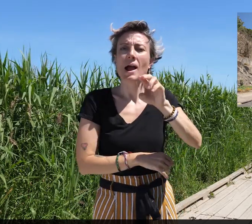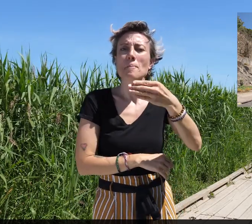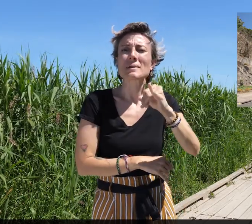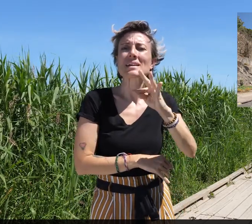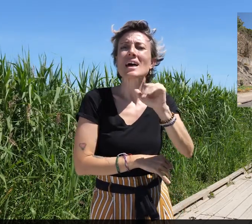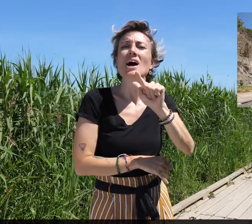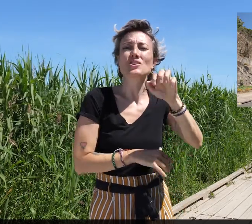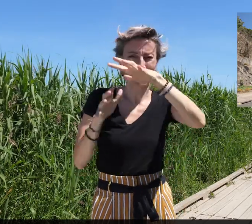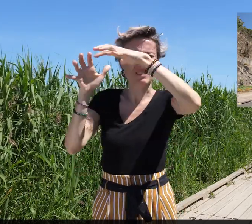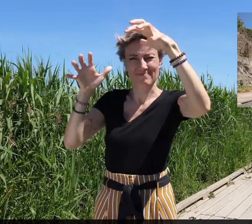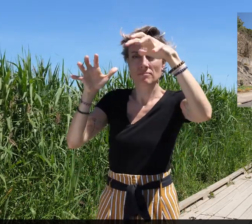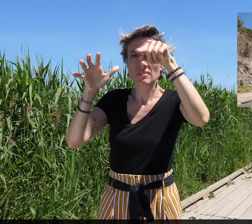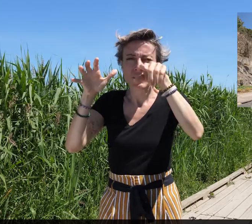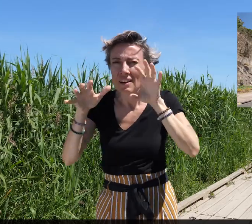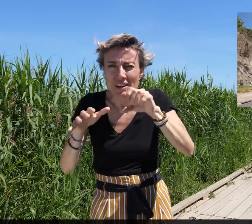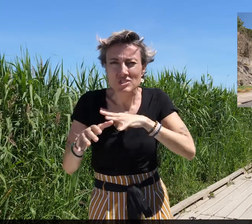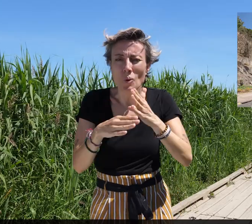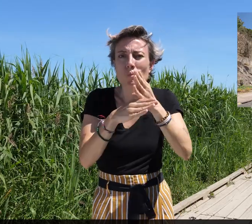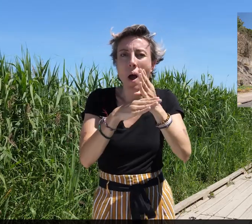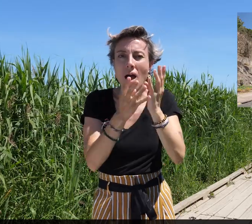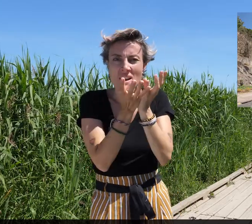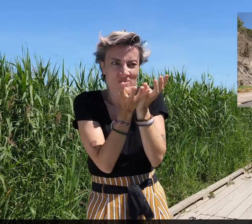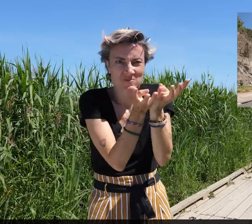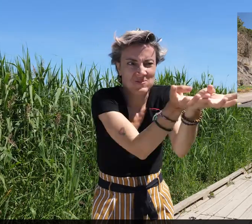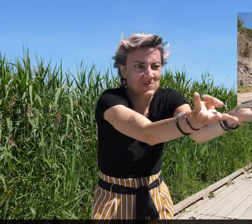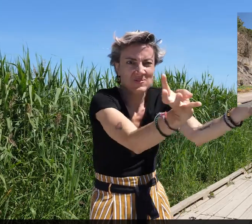Inauguré en 2019 sur la Butte-Sainte-Anne à Nantes.